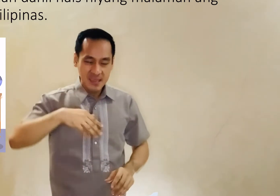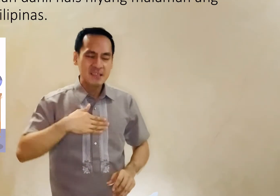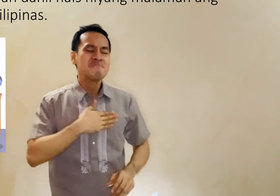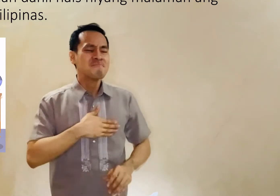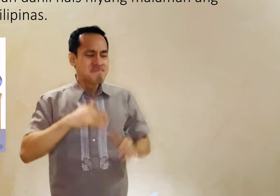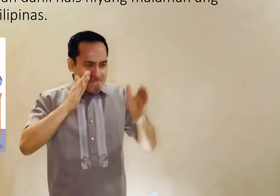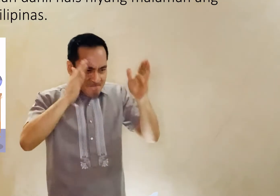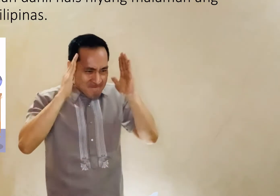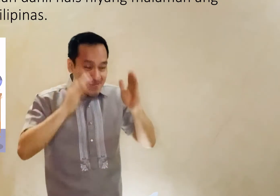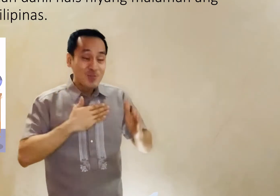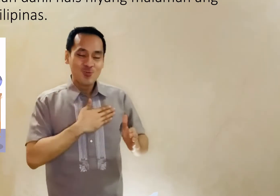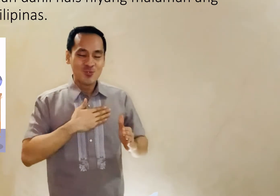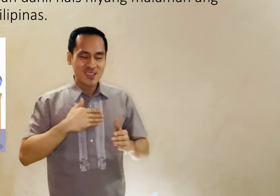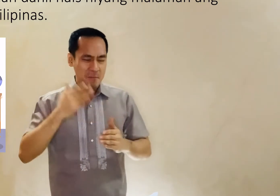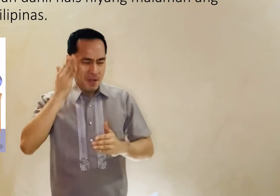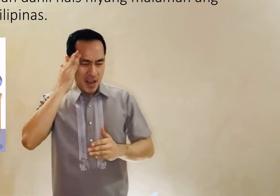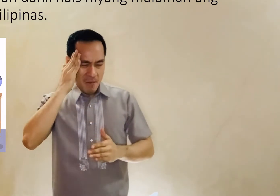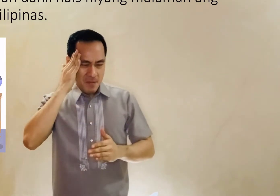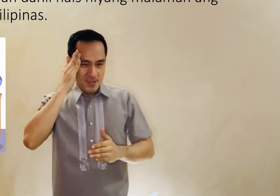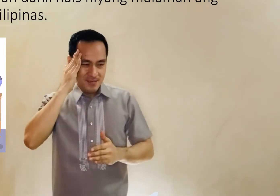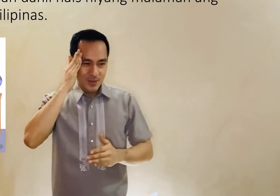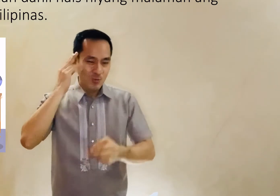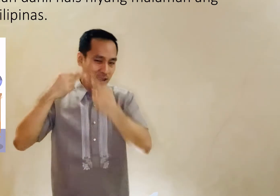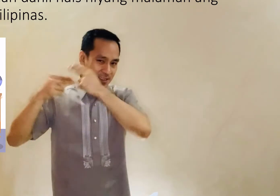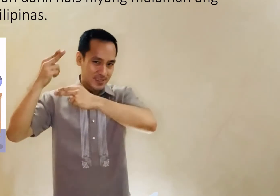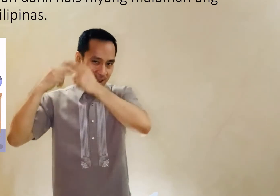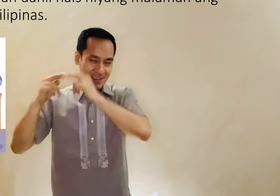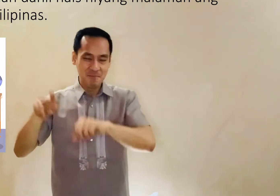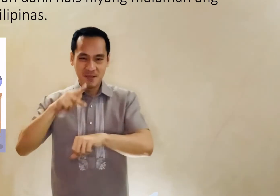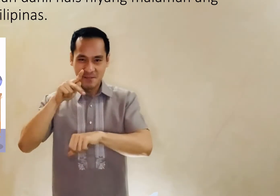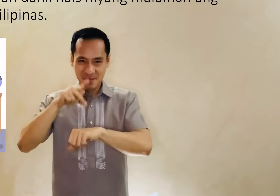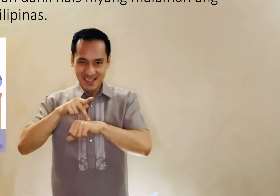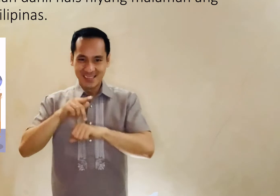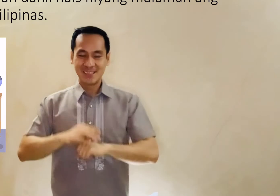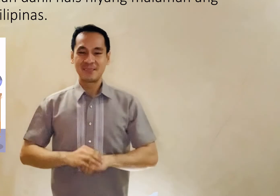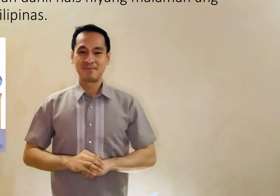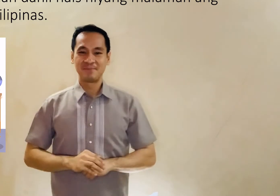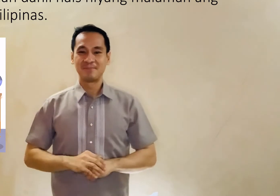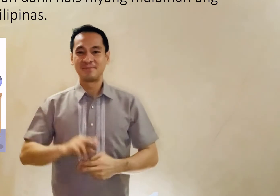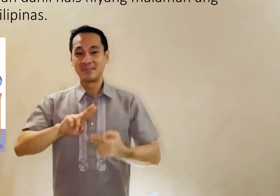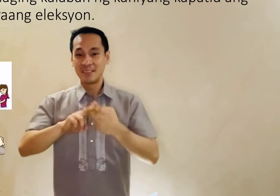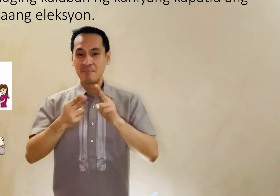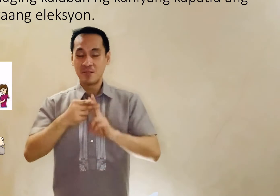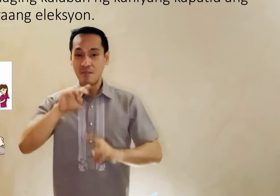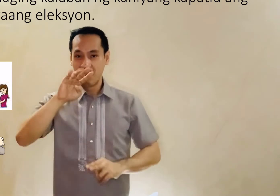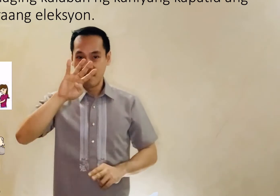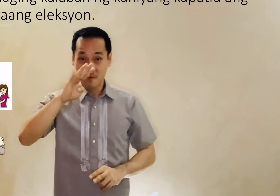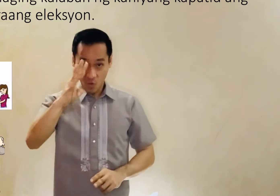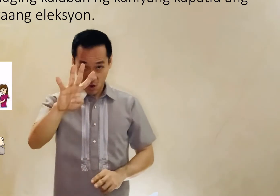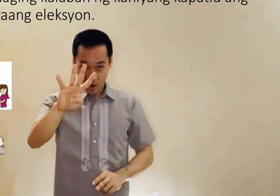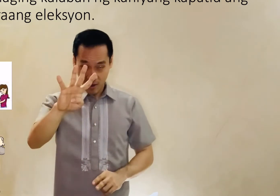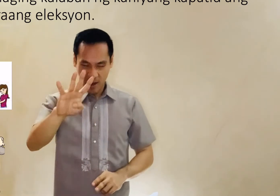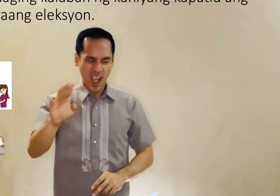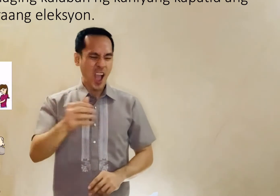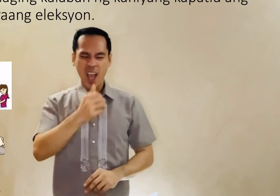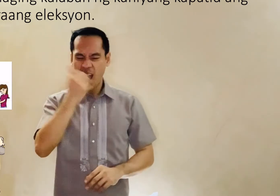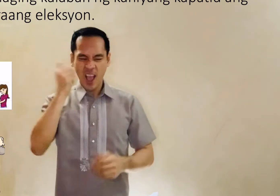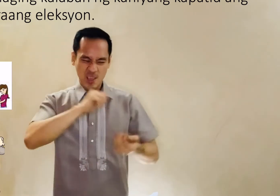nais niyang malaman Ang kasaysayan ng Pilipinas Number 4 Ayaw makiisa ni